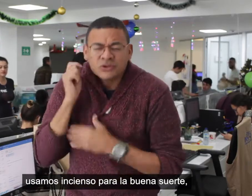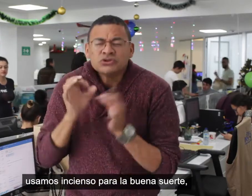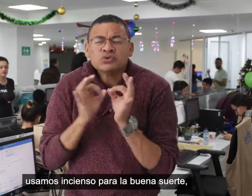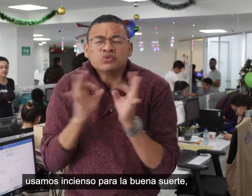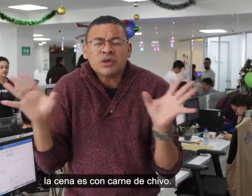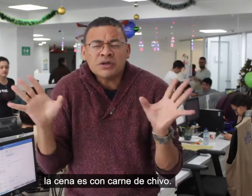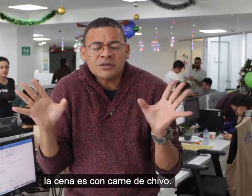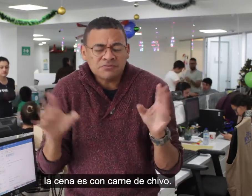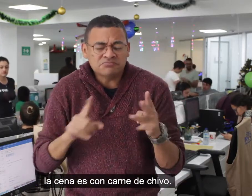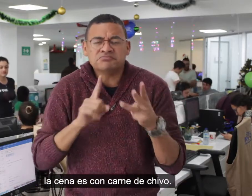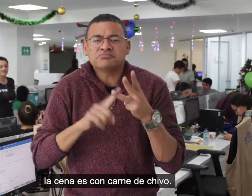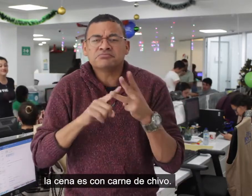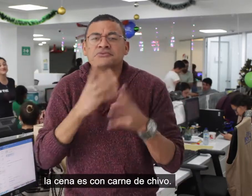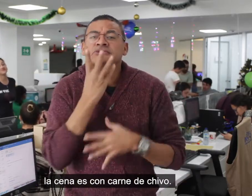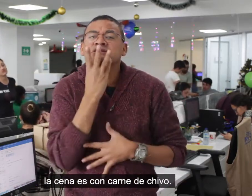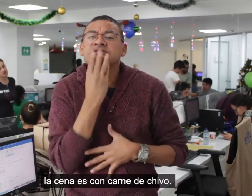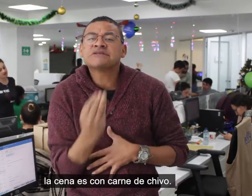La cena es con carne de chivo.